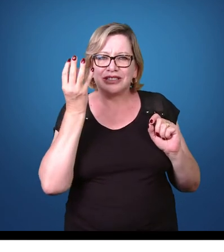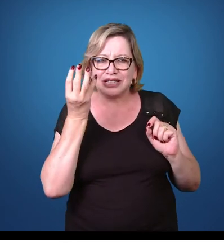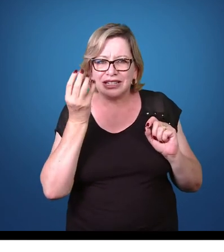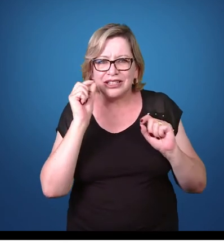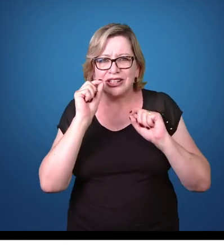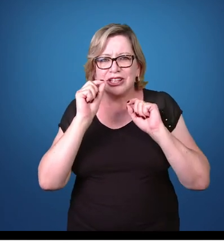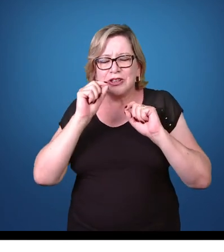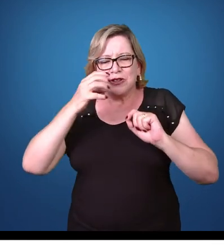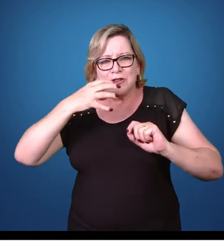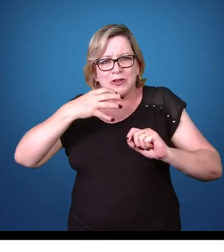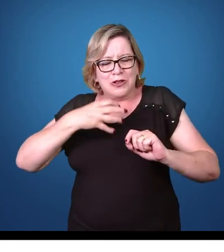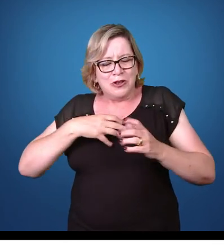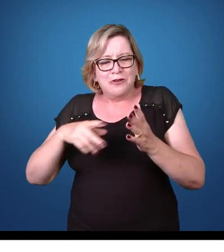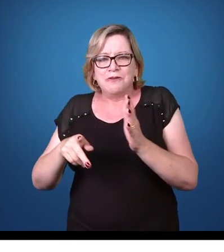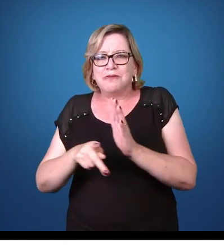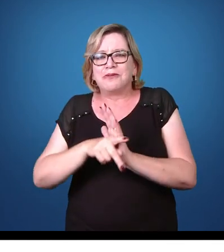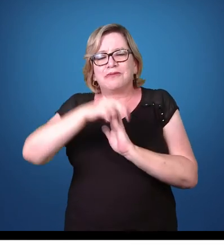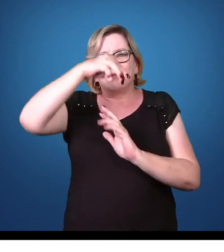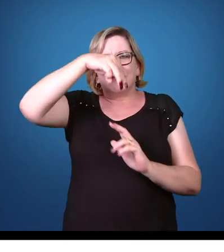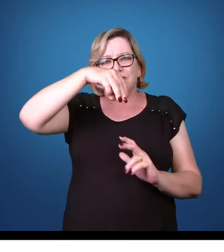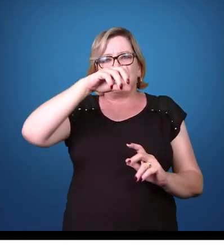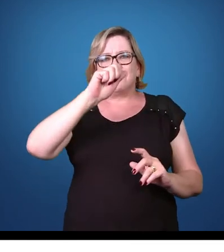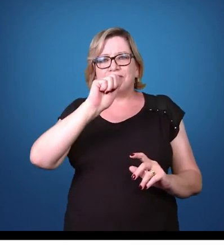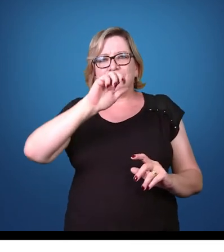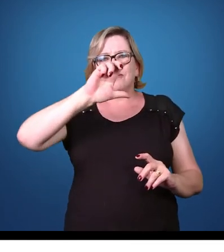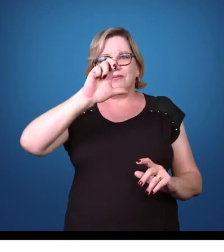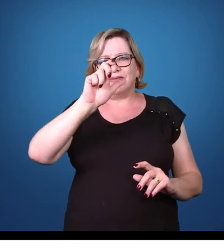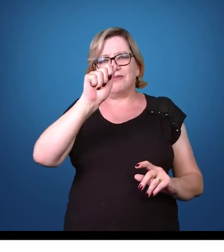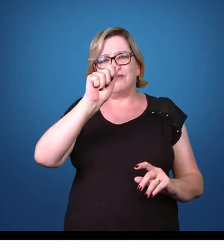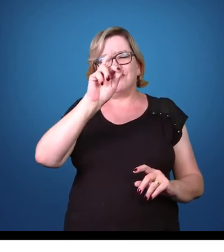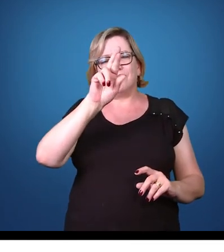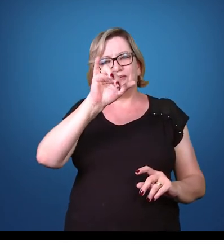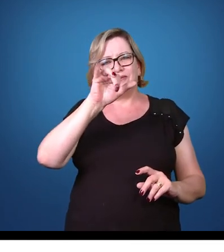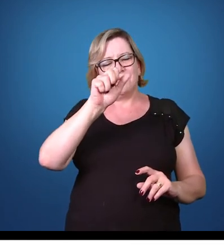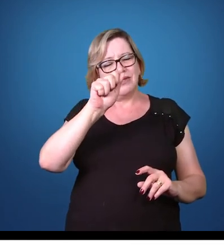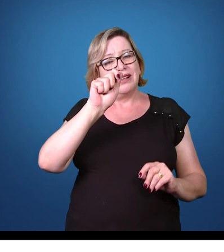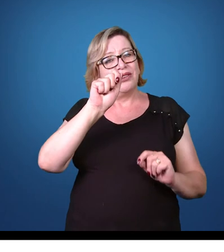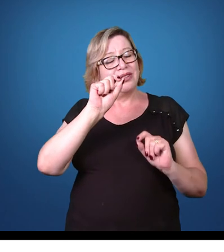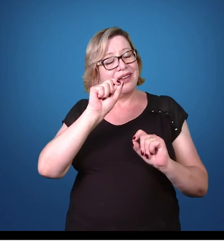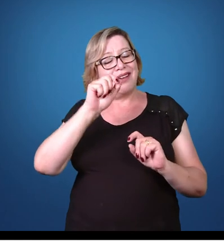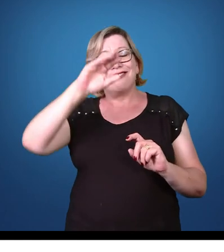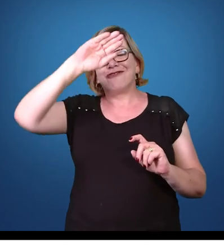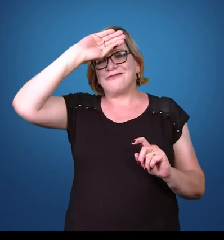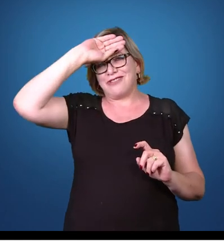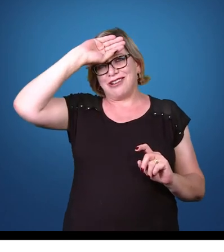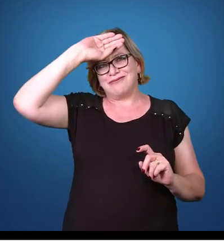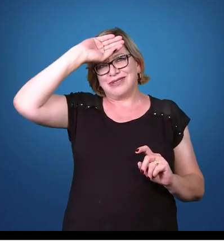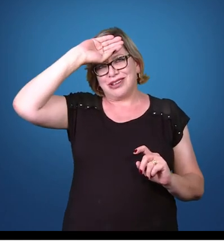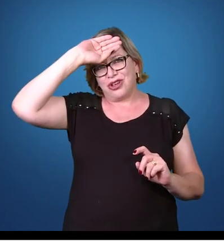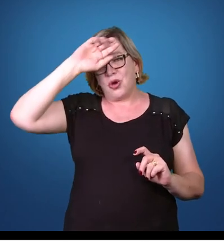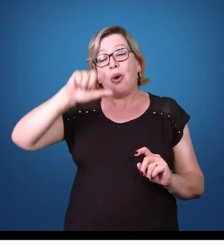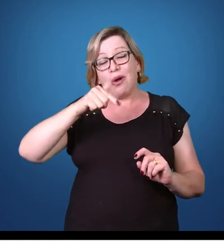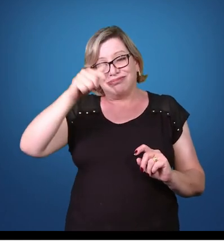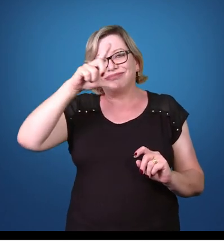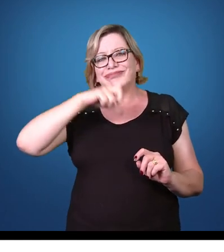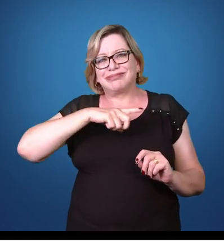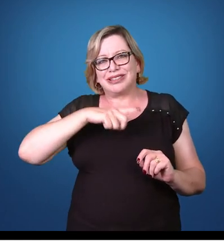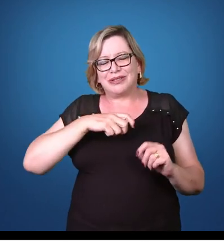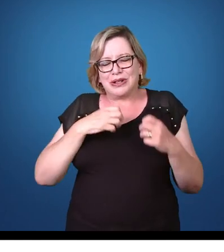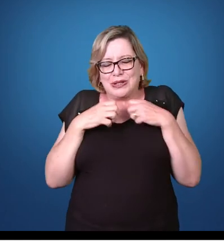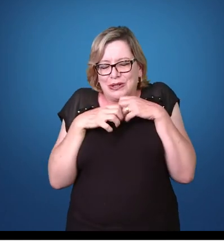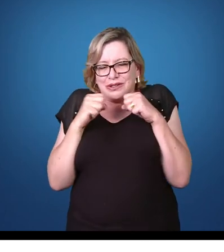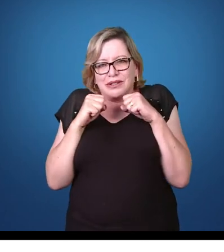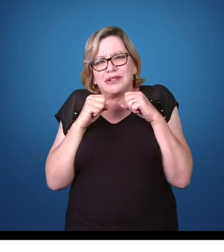principal sintoma da malária, que é a febre alta. outros sintomas também são frequentes, como